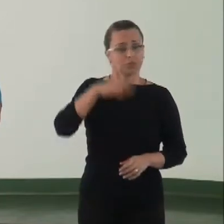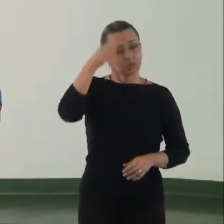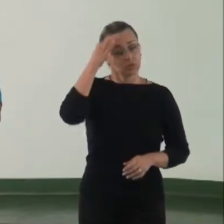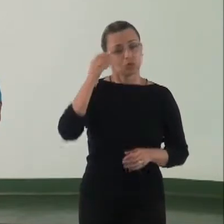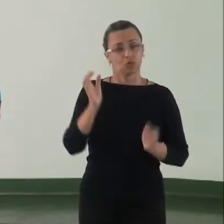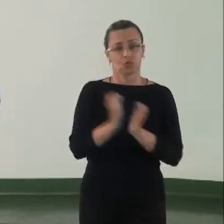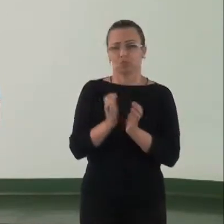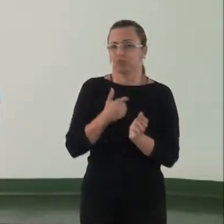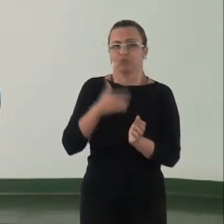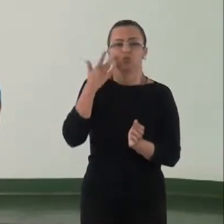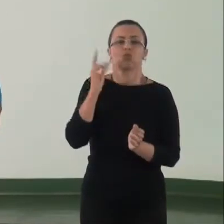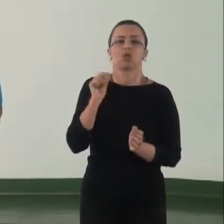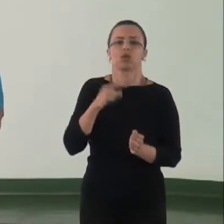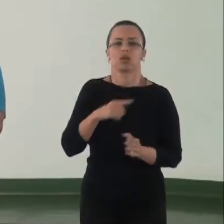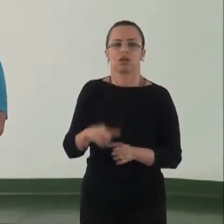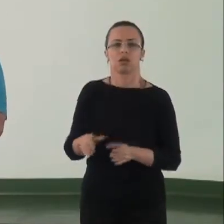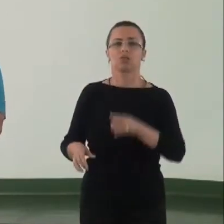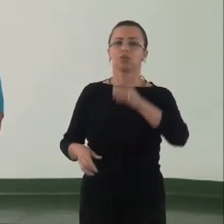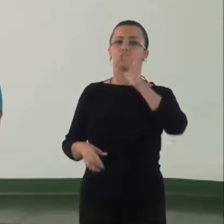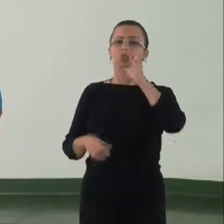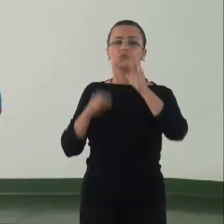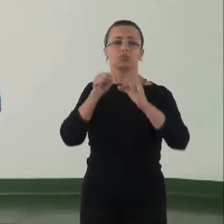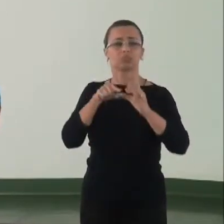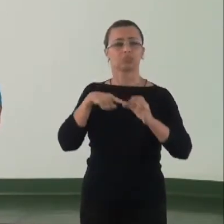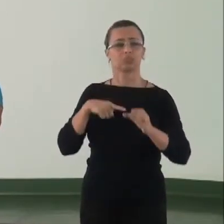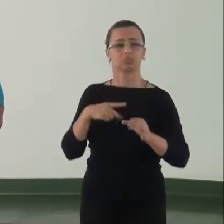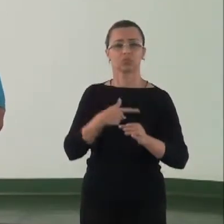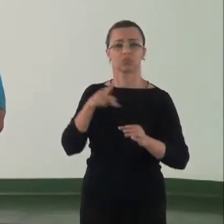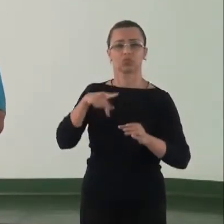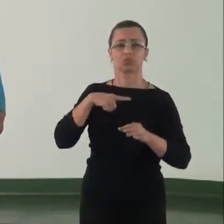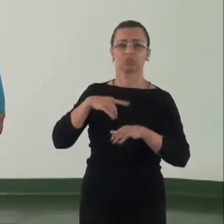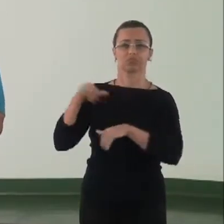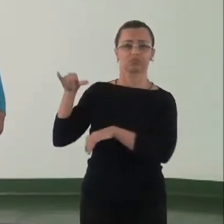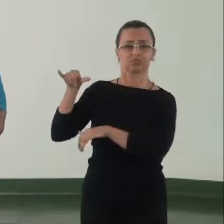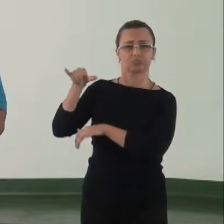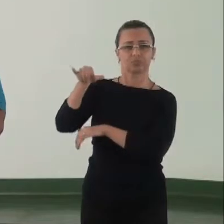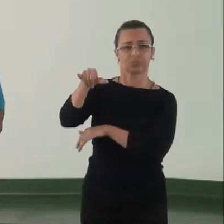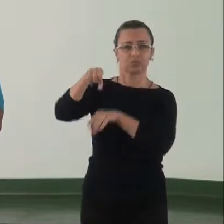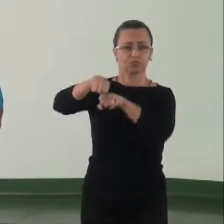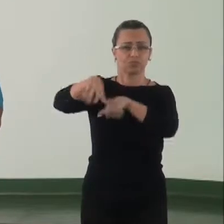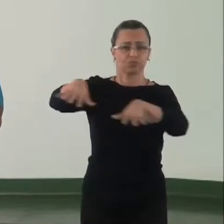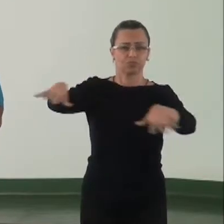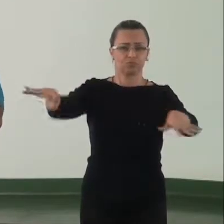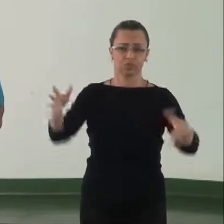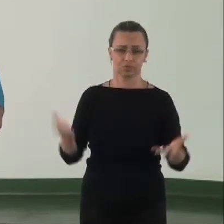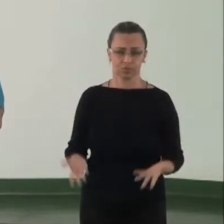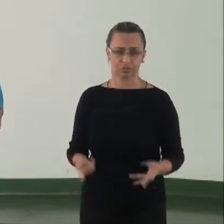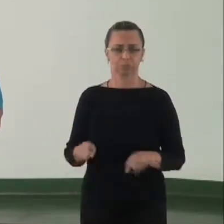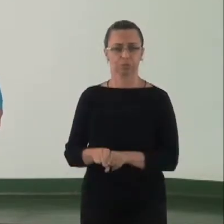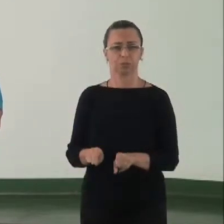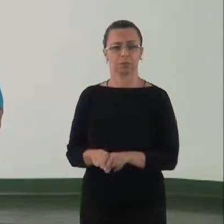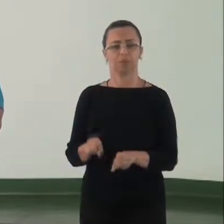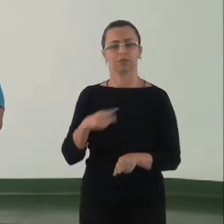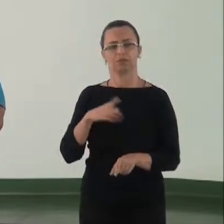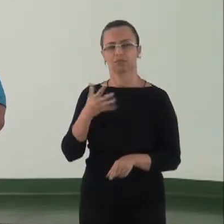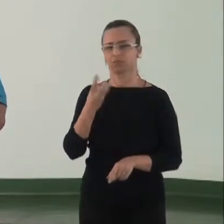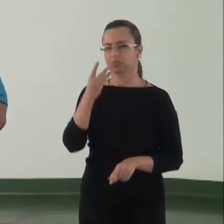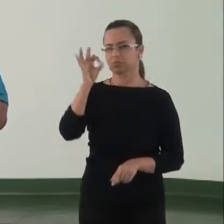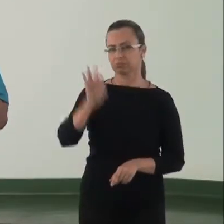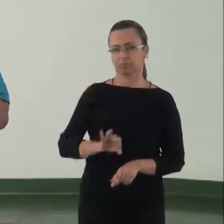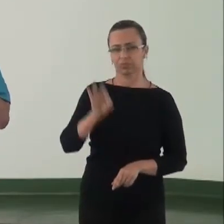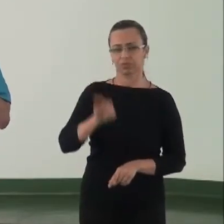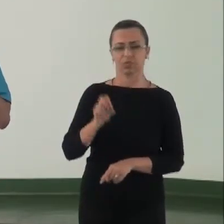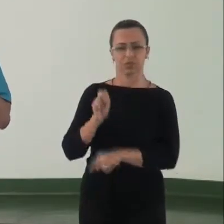sabemos o que estamos bebendo. O exemplo da pulverização aérea talvez seja o mais relevante. Se estima que cerca de 3%